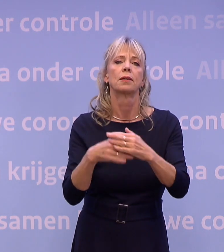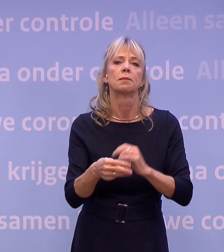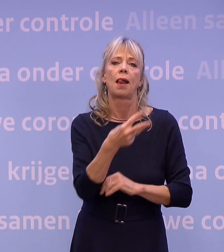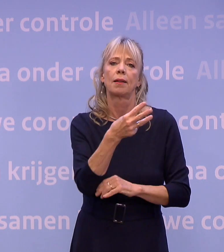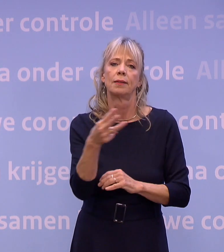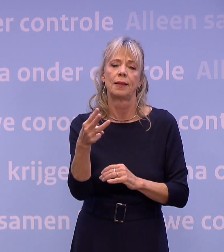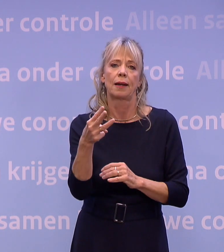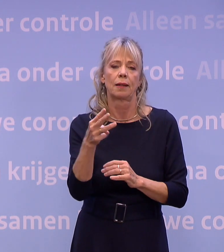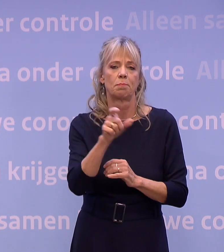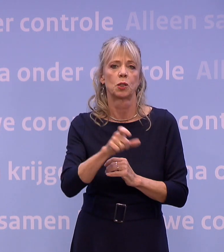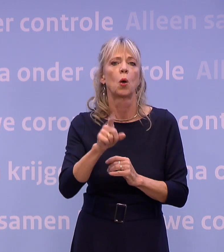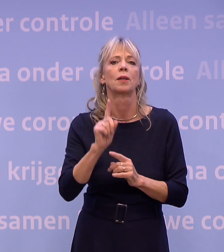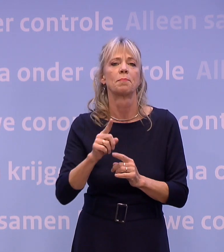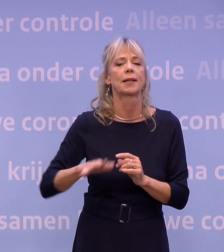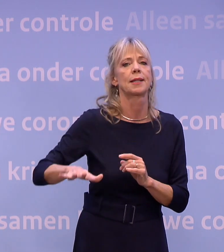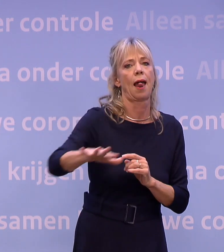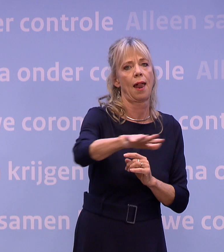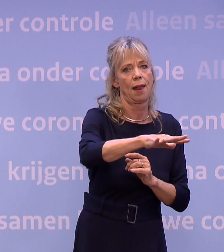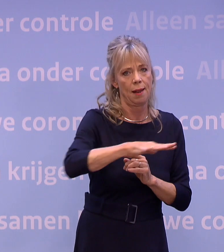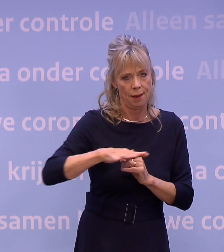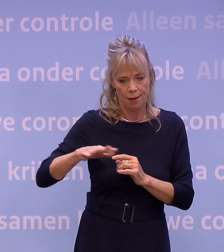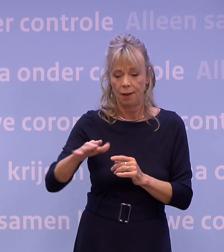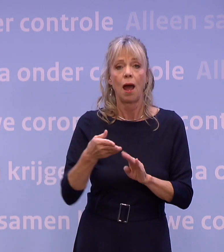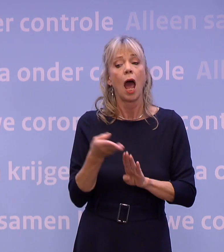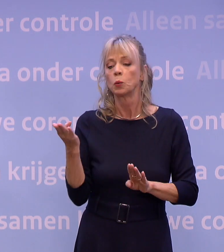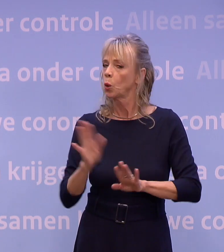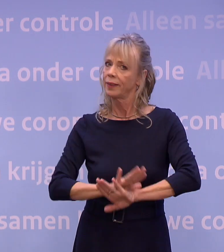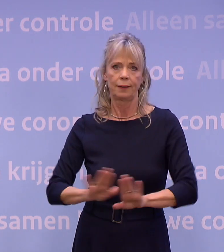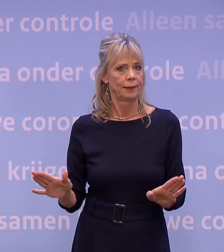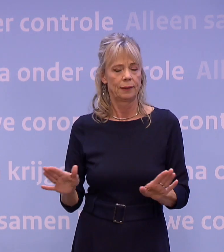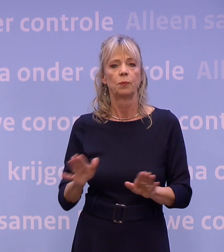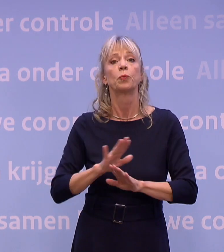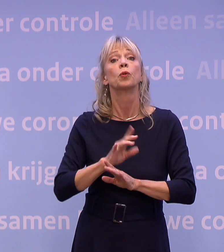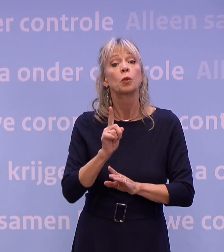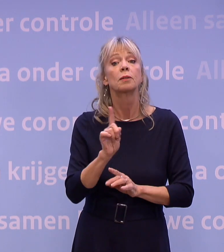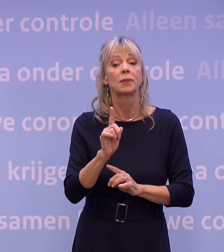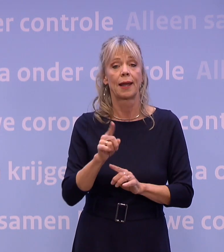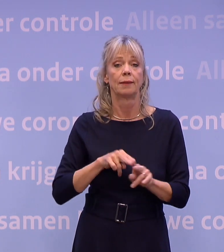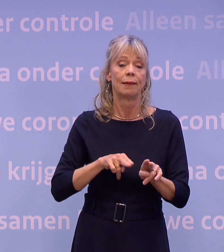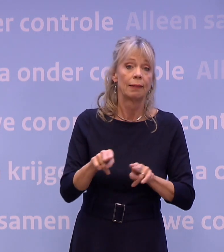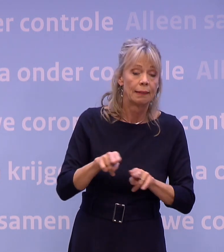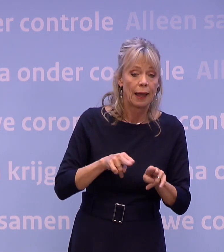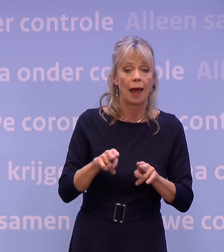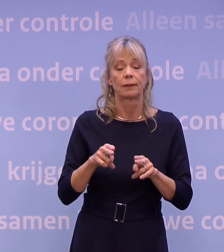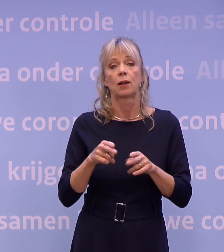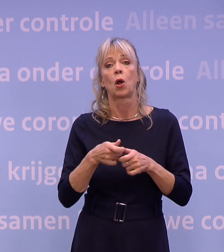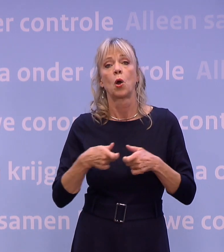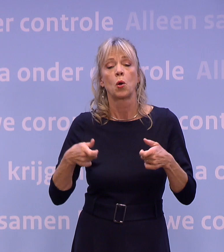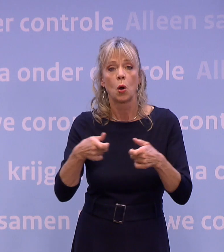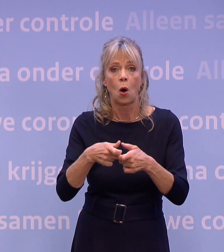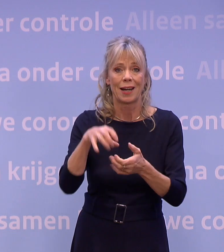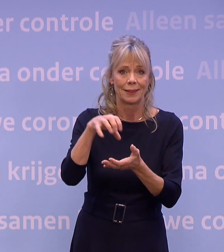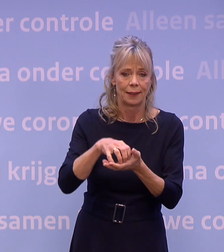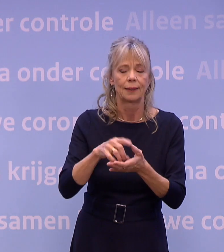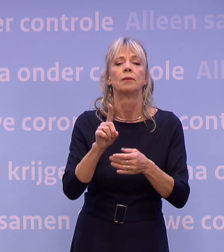per zaal. Geen uitzonderingen meer. Concreet, alle theaters en congrescentra mogen per zaal maximaal